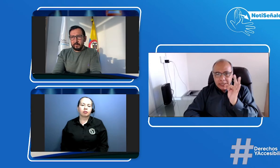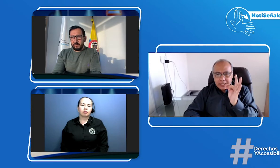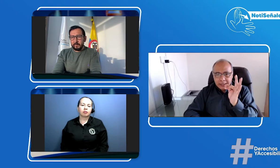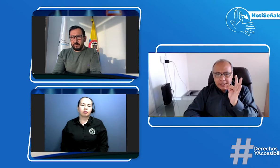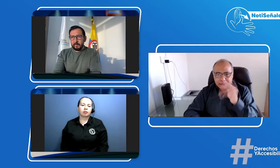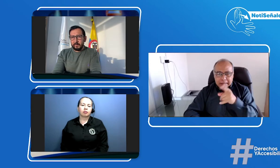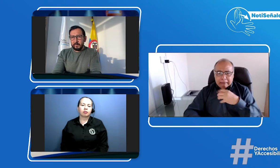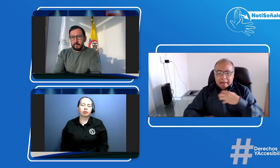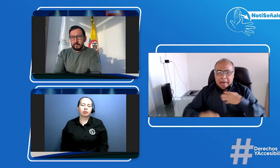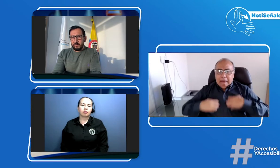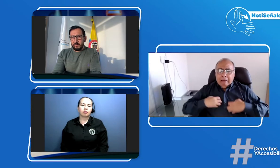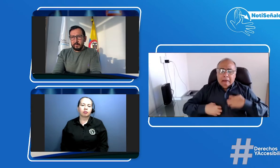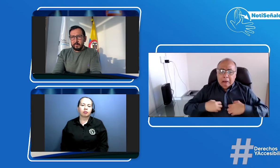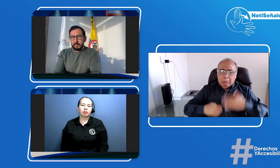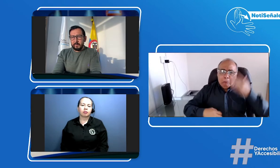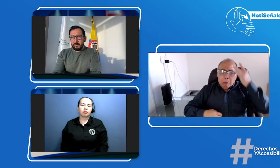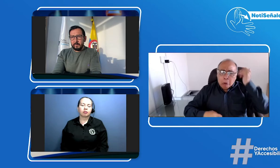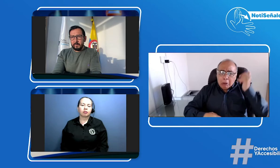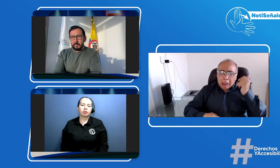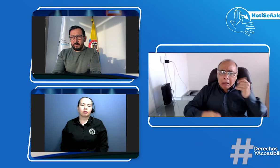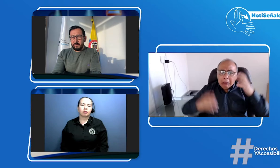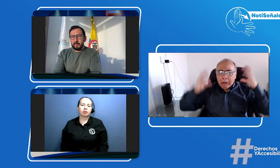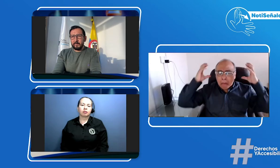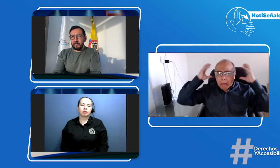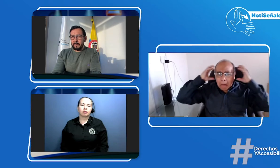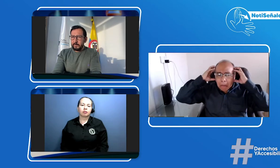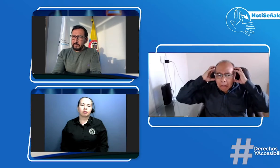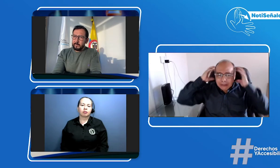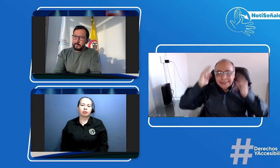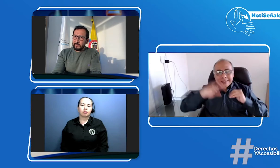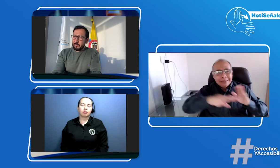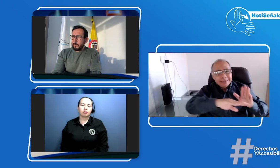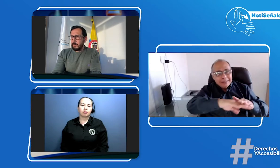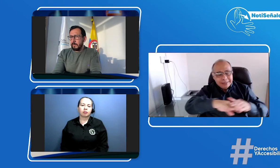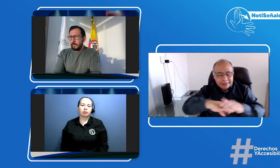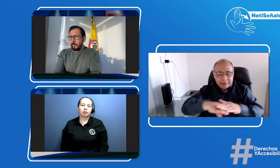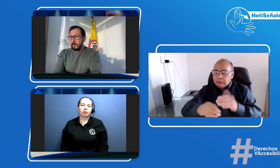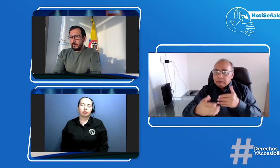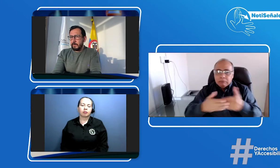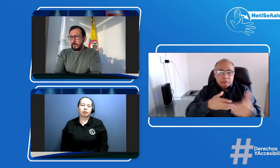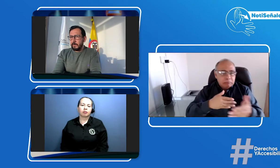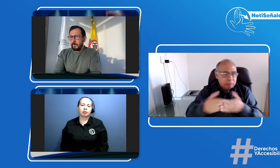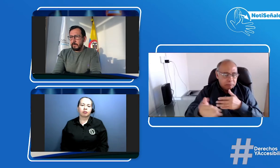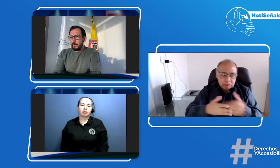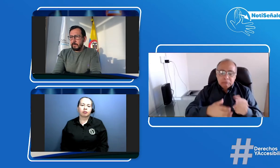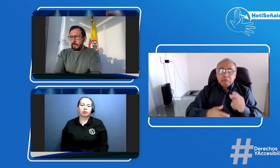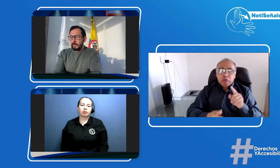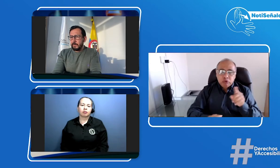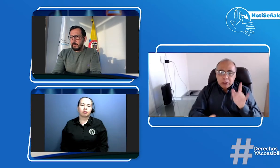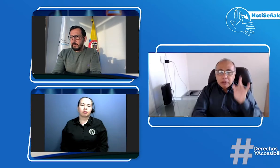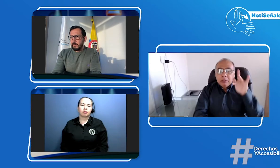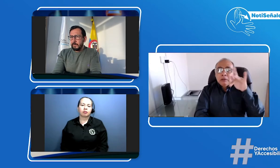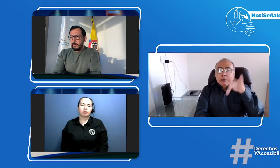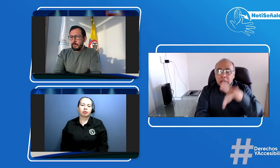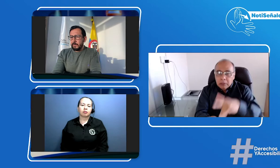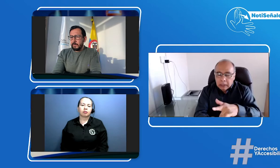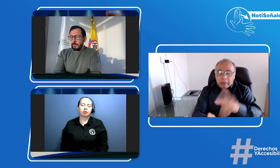Katie Juliette nos dice que tienen esas inquietudes por el tema de la audiometría la respuesta es